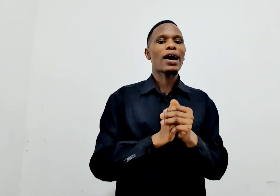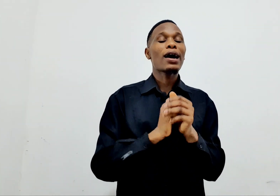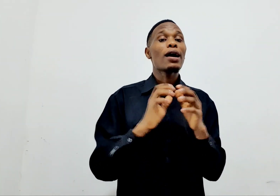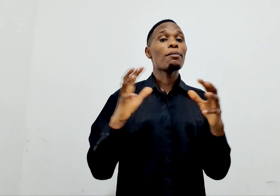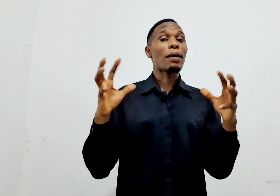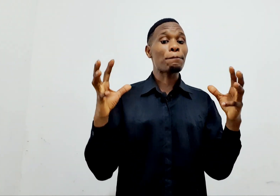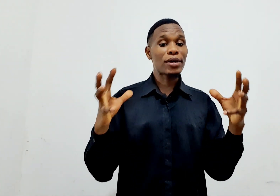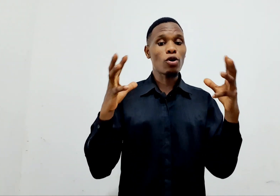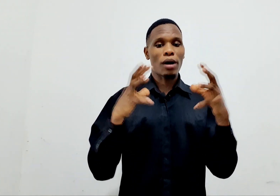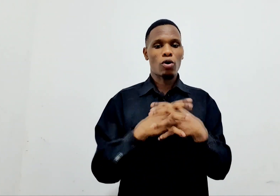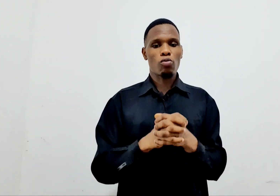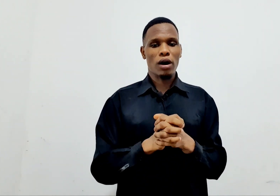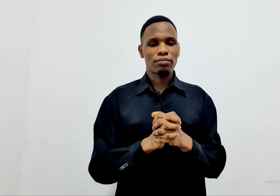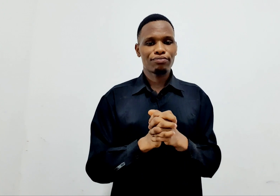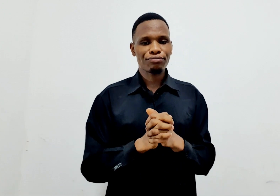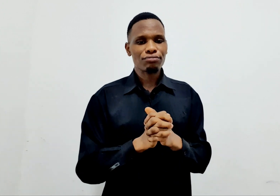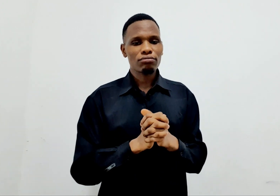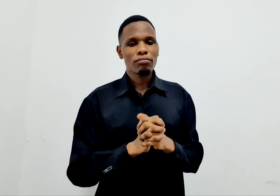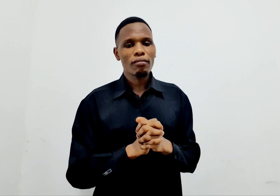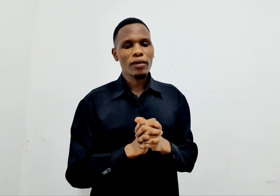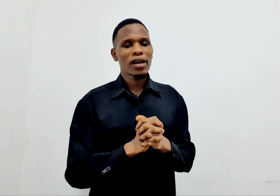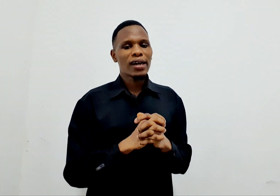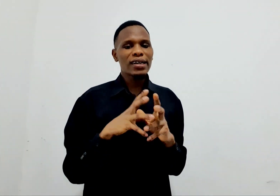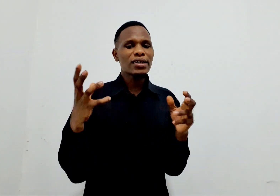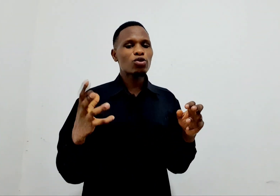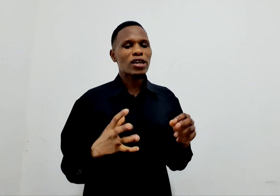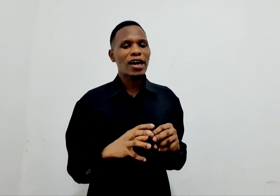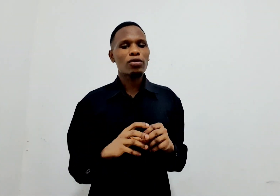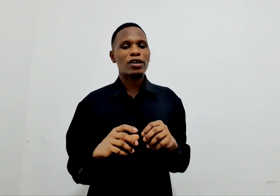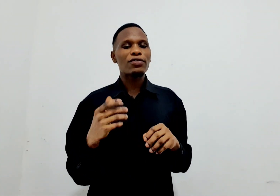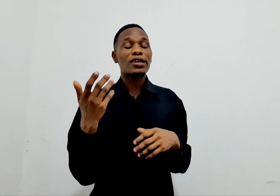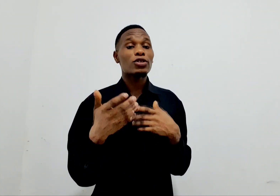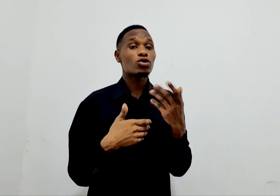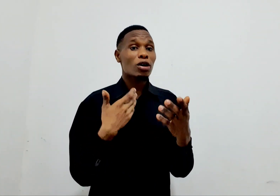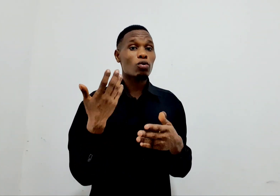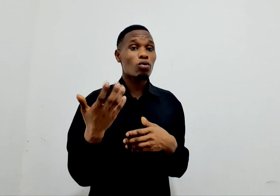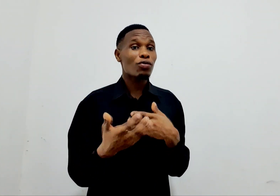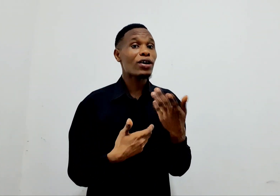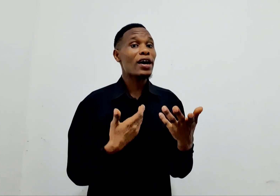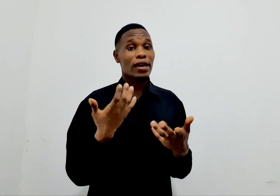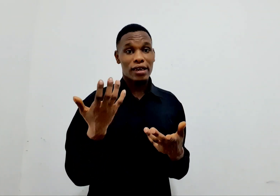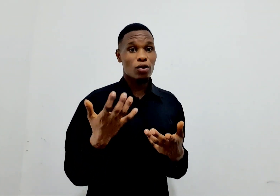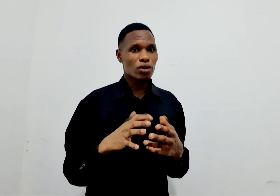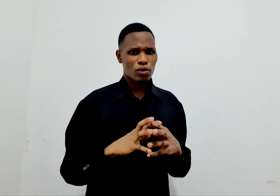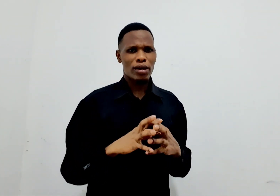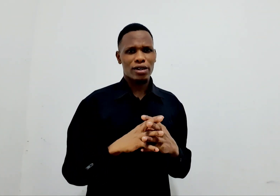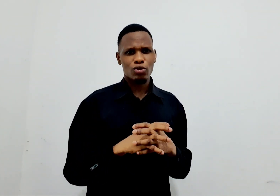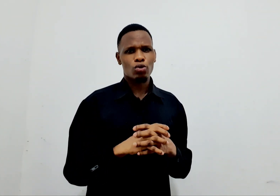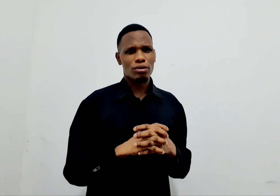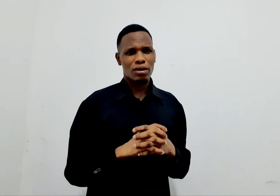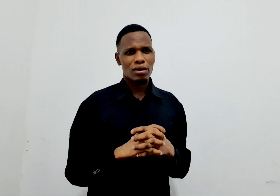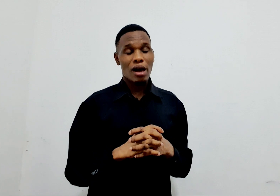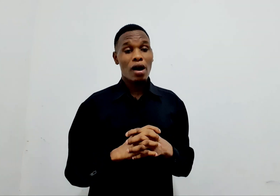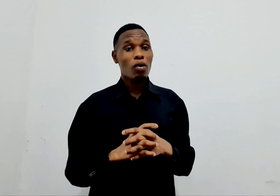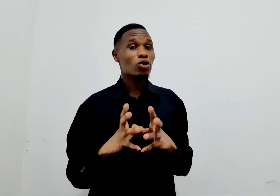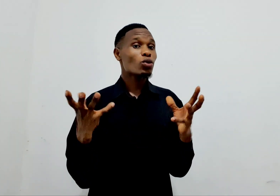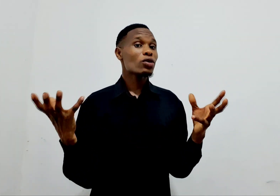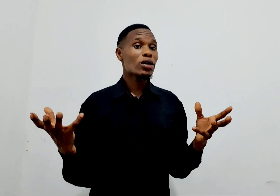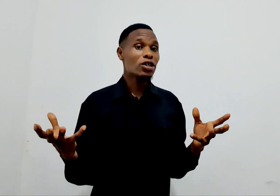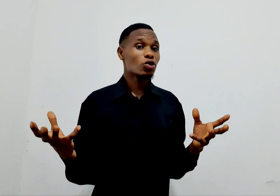mapigo makubwa. Lakini kitu cha tano. Tafuta kitu cha kufanya. Iri uinu keki uchumi. Watu wen kwa nini